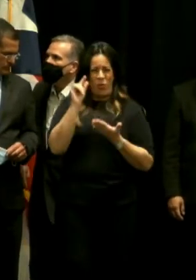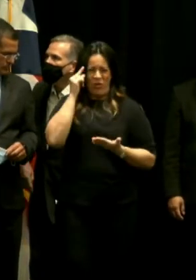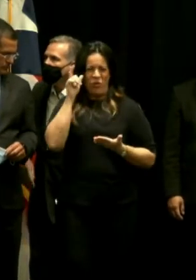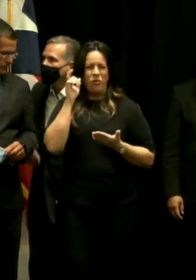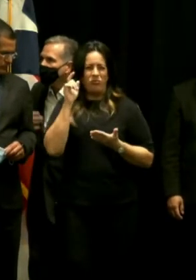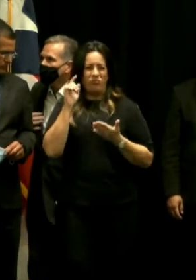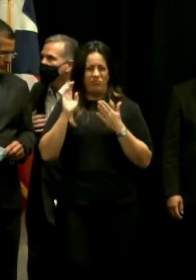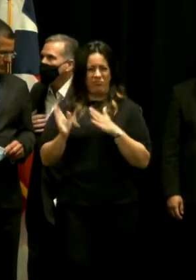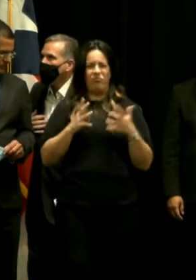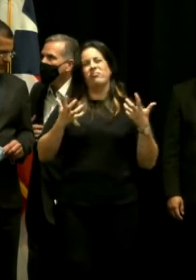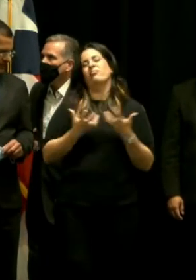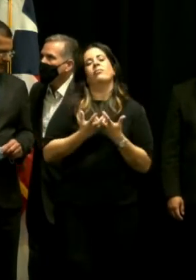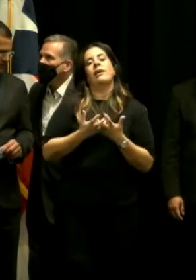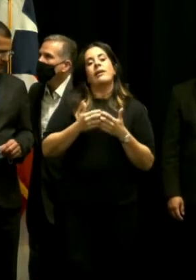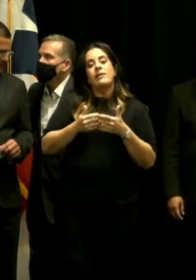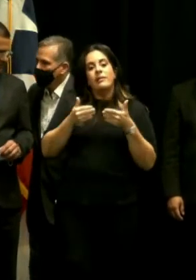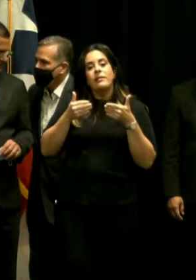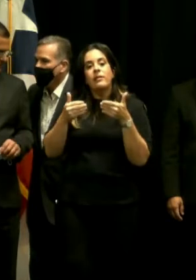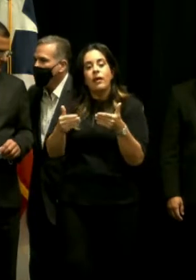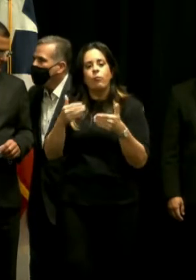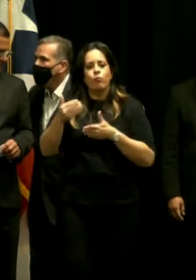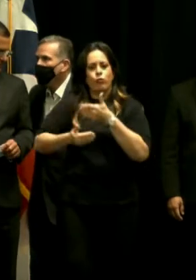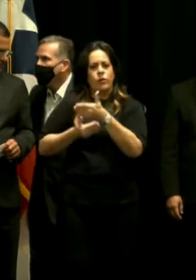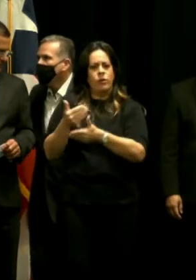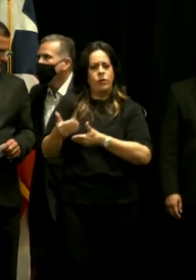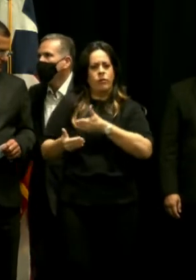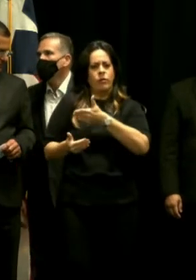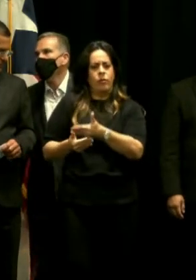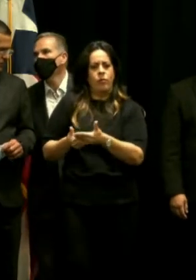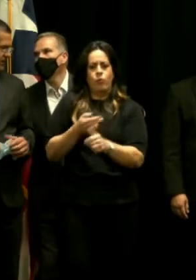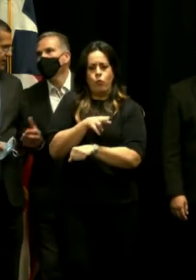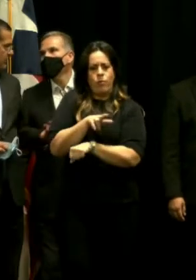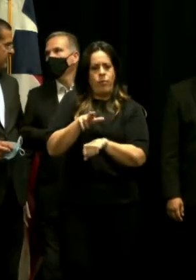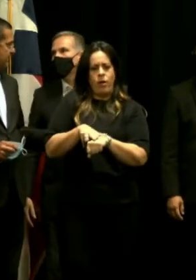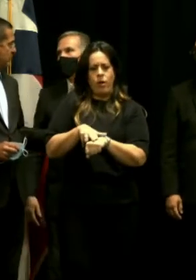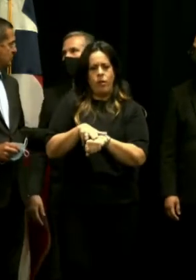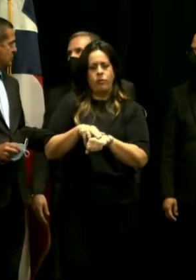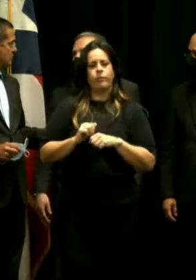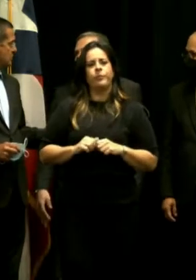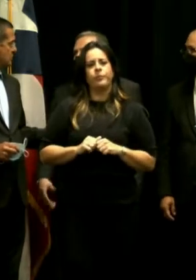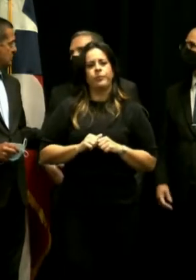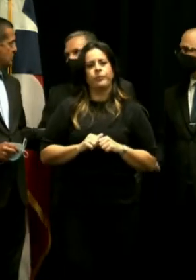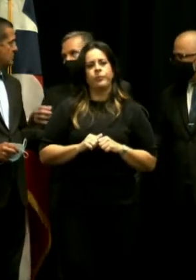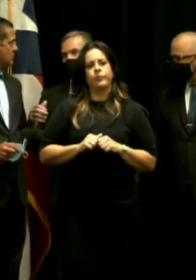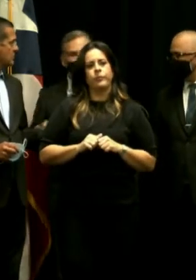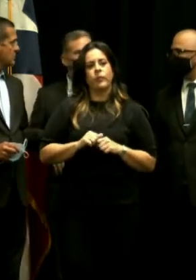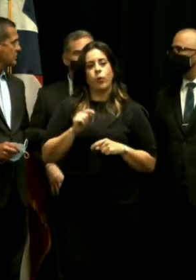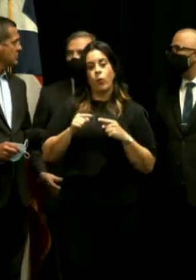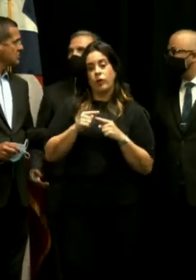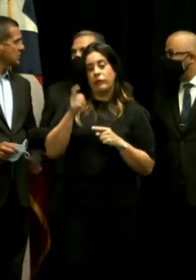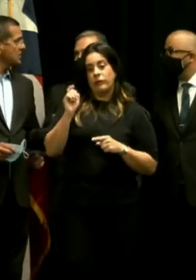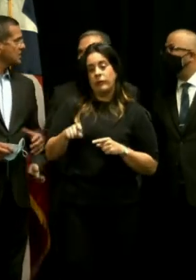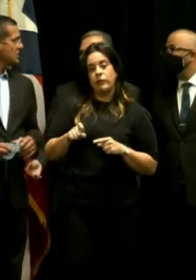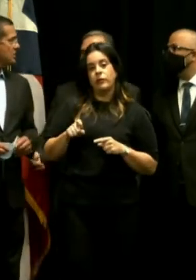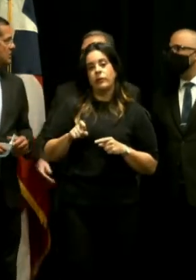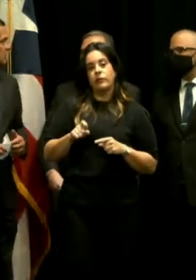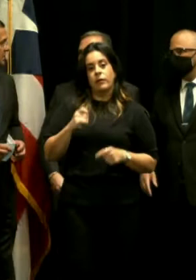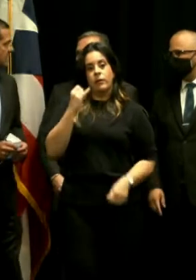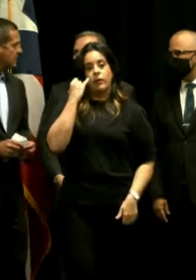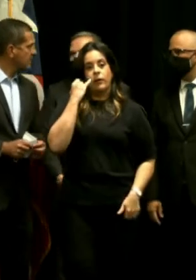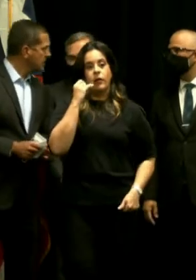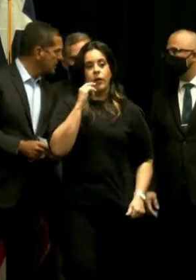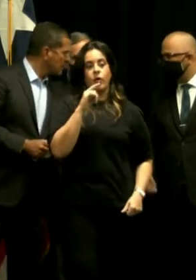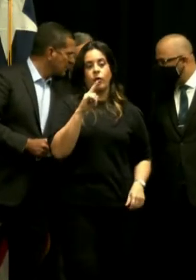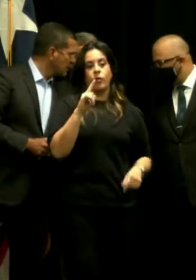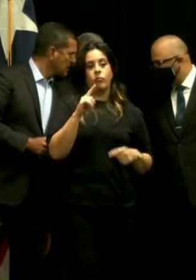es que sigan sus procesos normales de licitación cuando es necesaria y de no licitar cuando